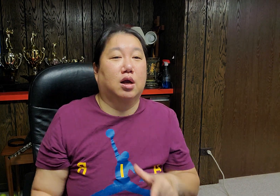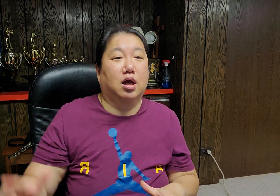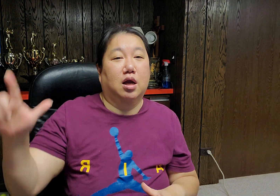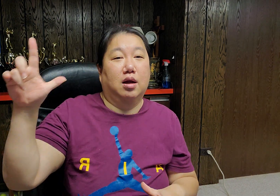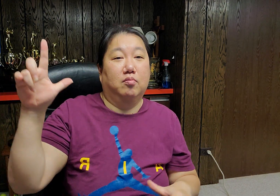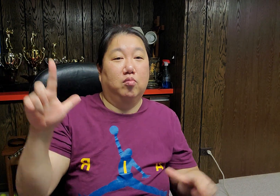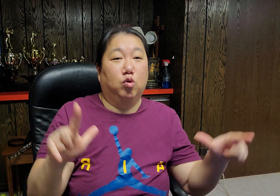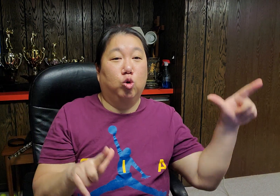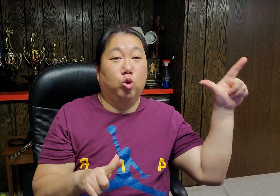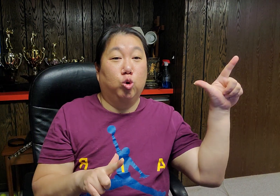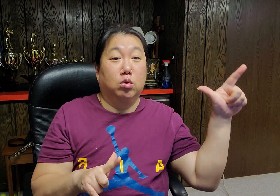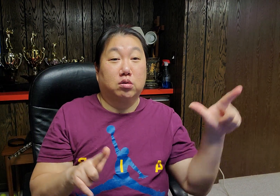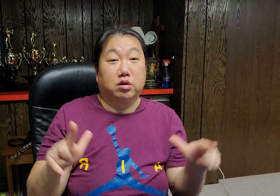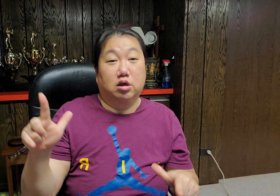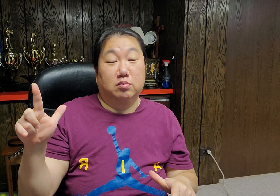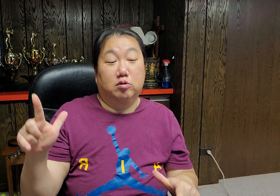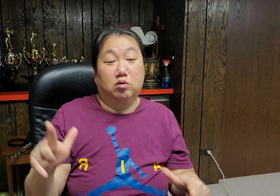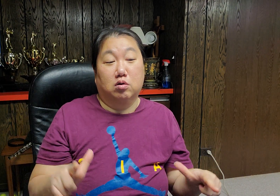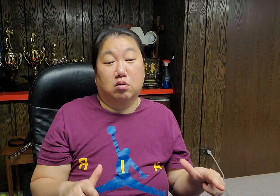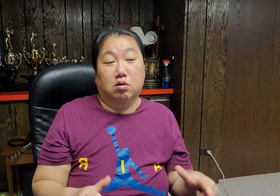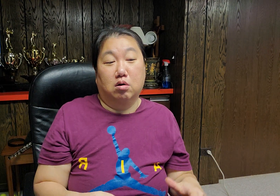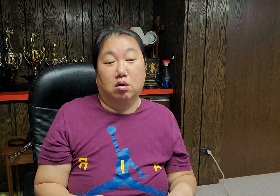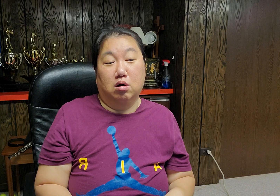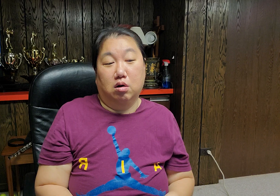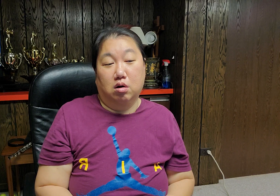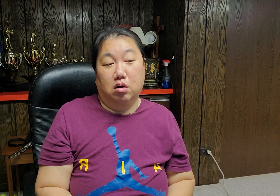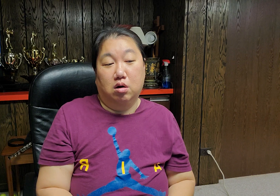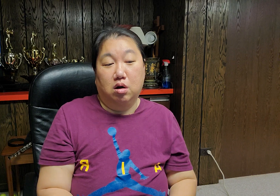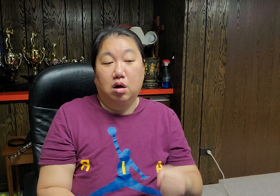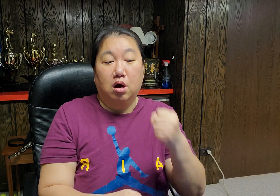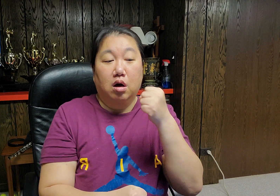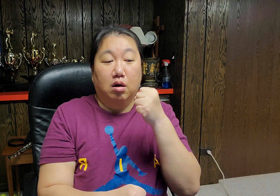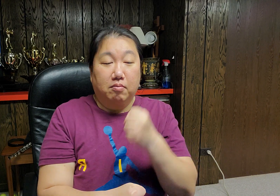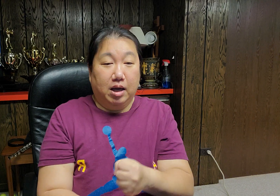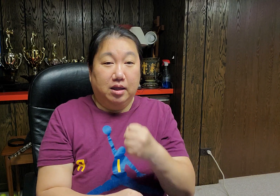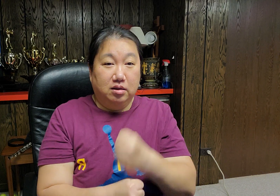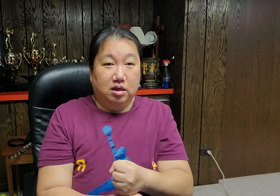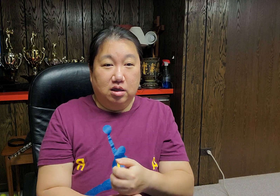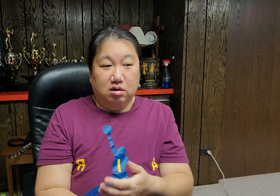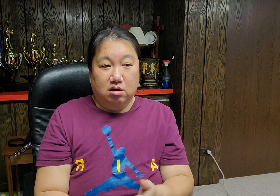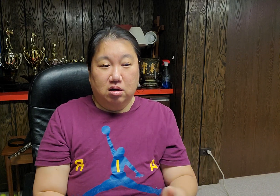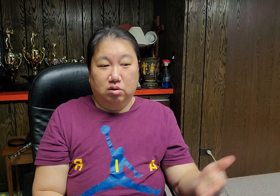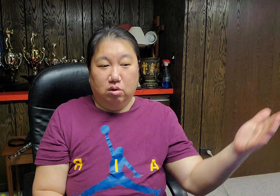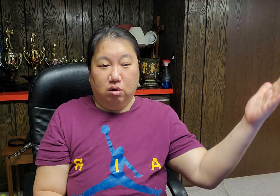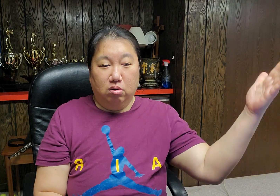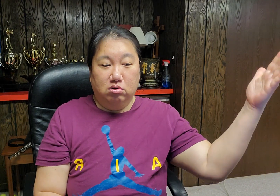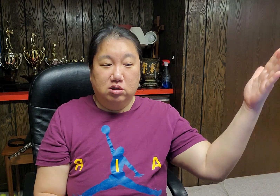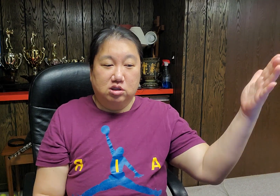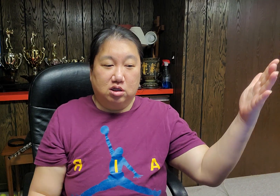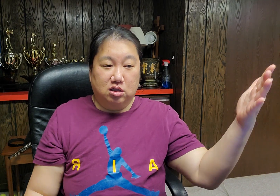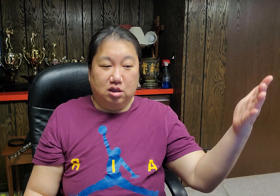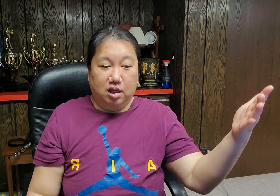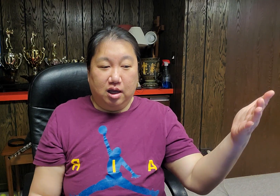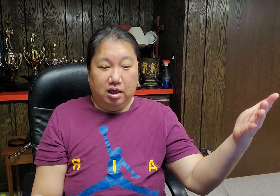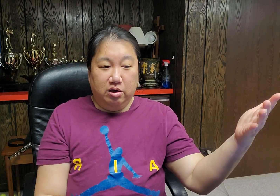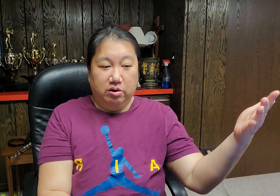초라한 모습으로 만들어 놓으셨나요?